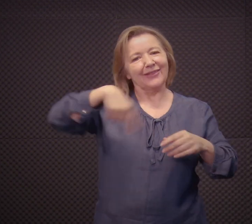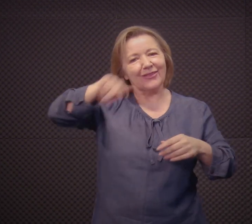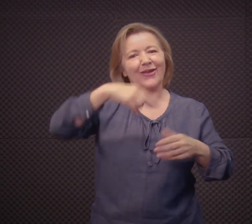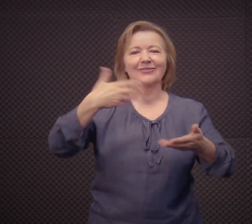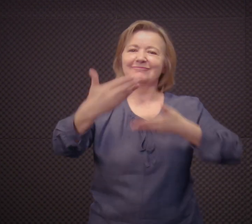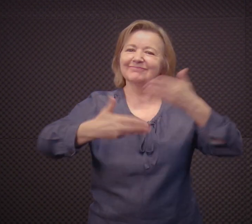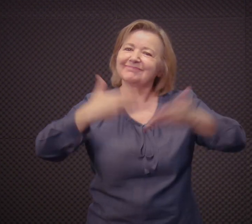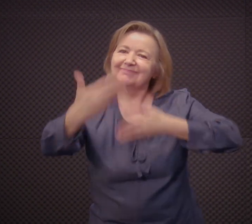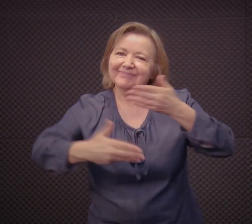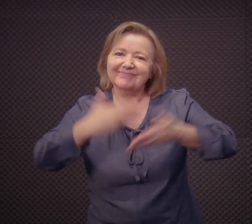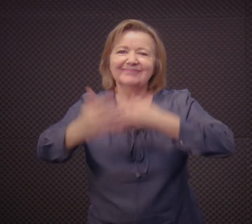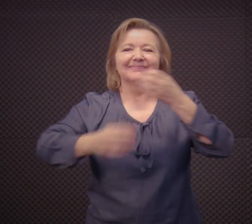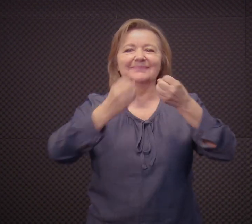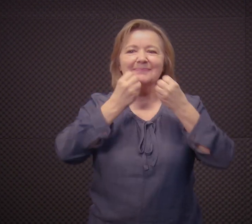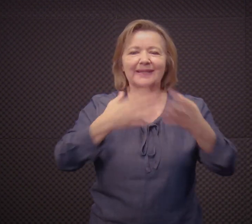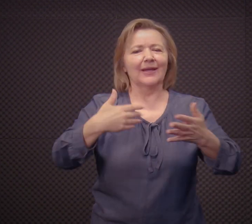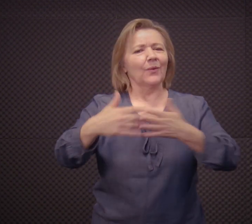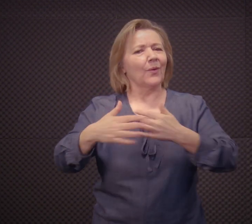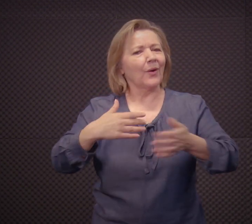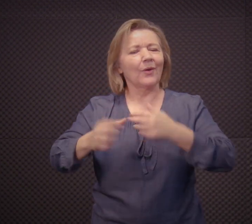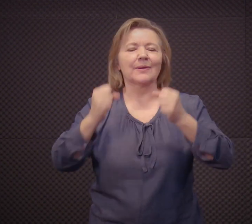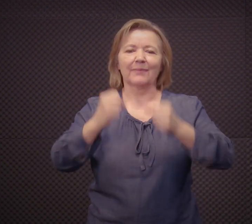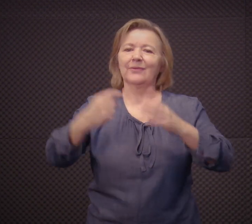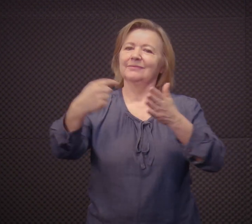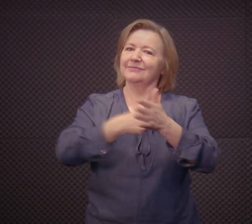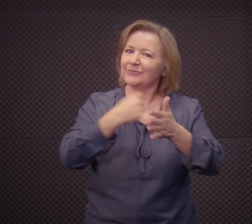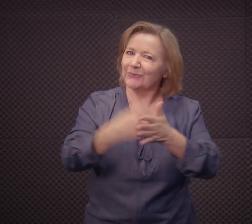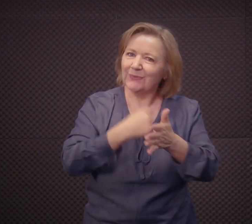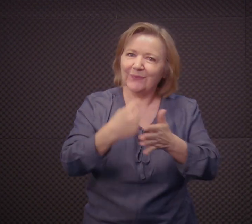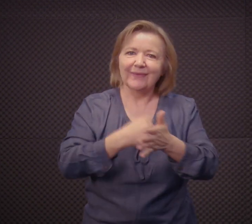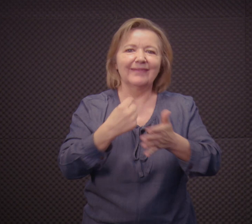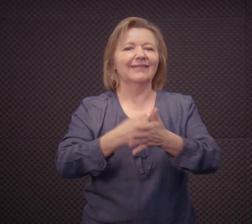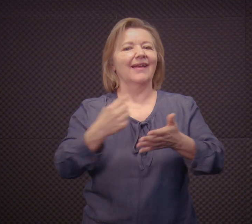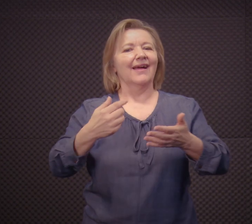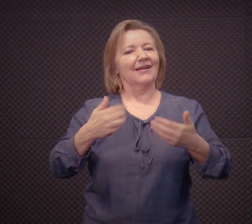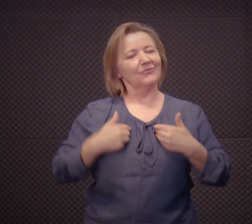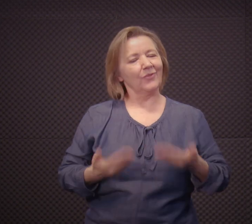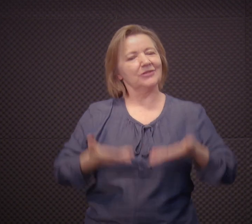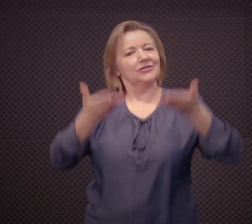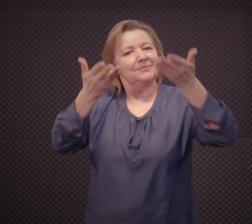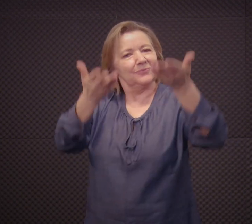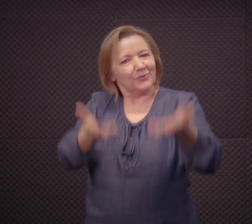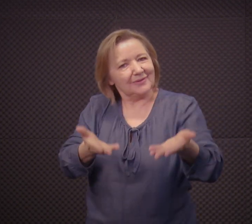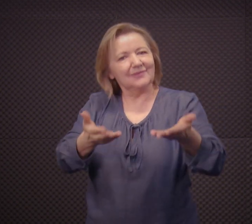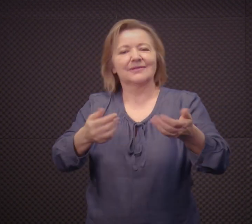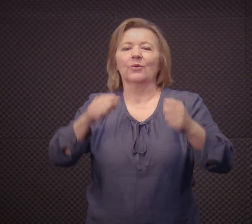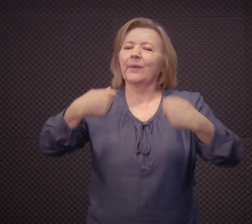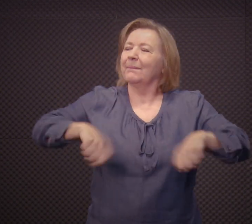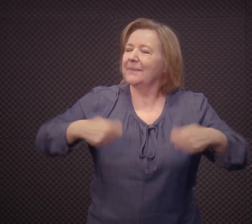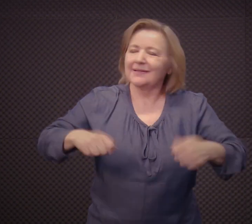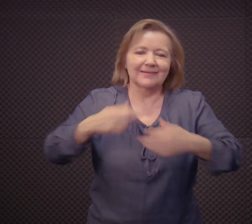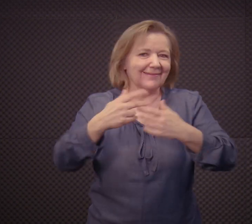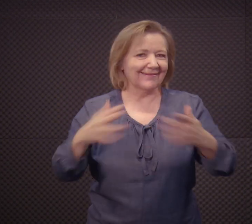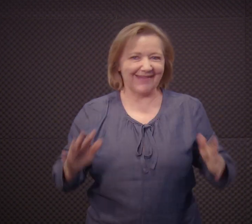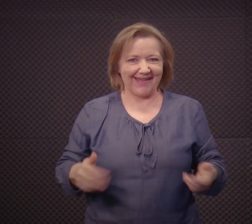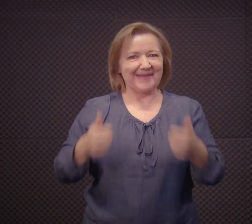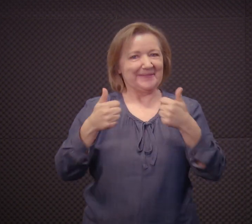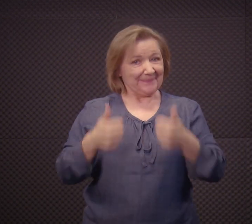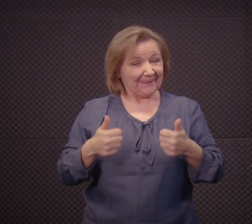Eu espero que vocês consigam interagir bem. Qualquer coisa, eu estou à disposição, vocês podem me perguntar,